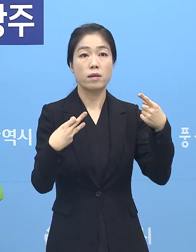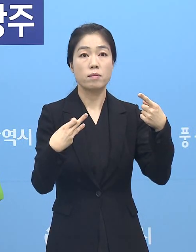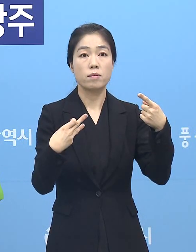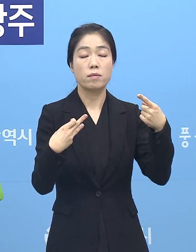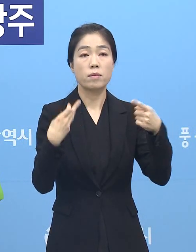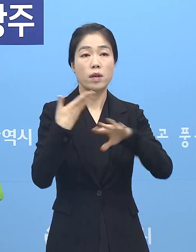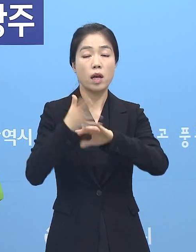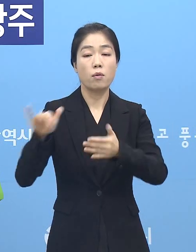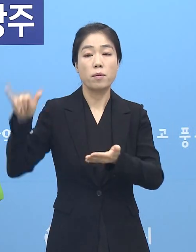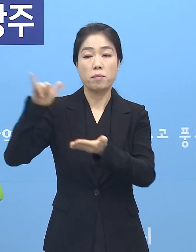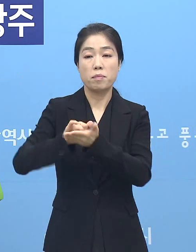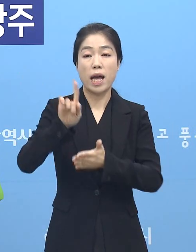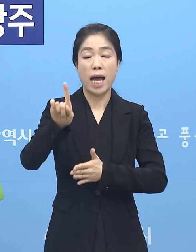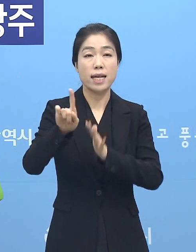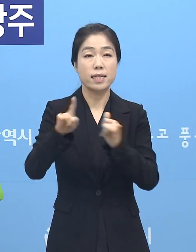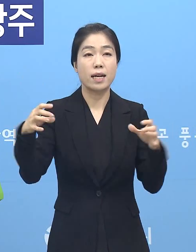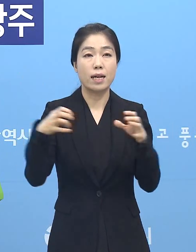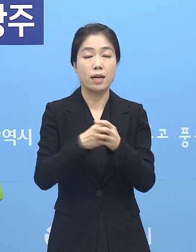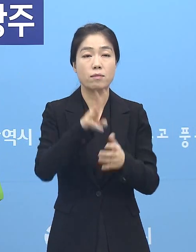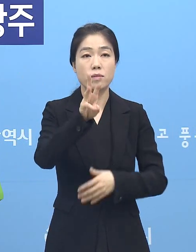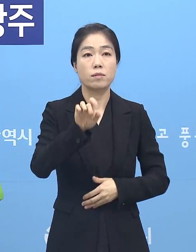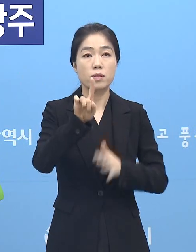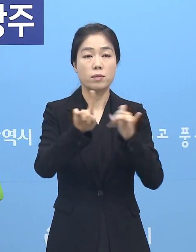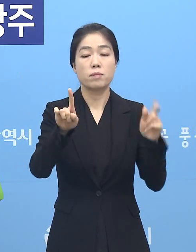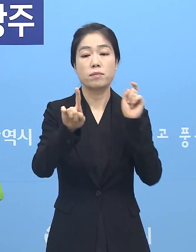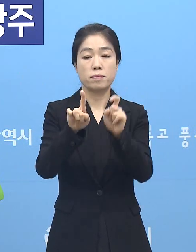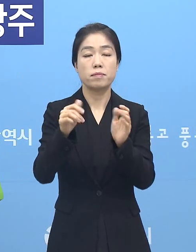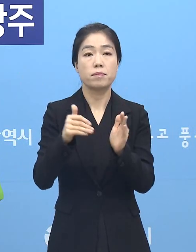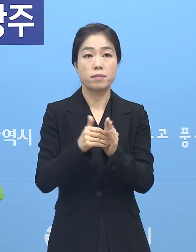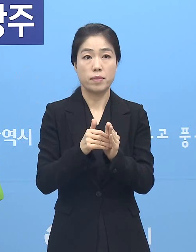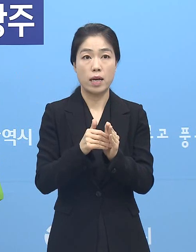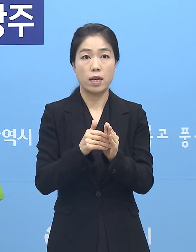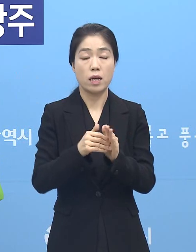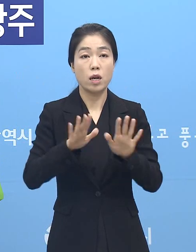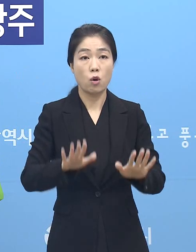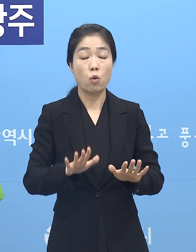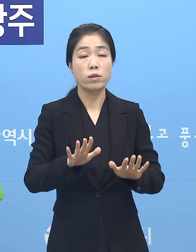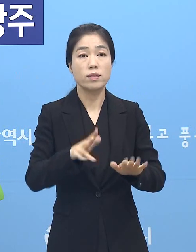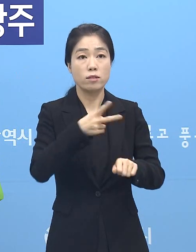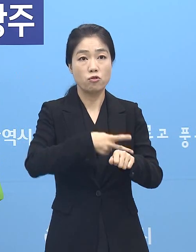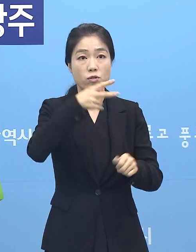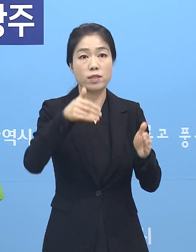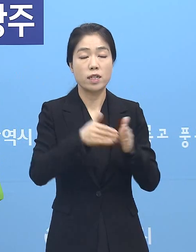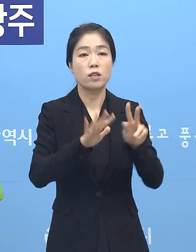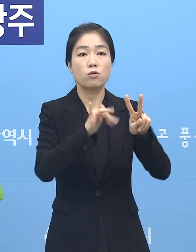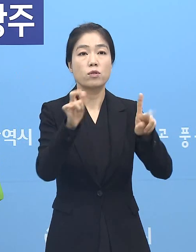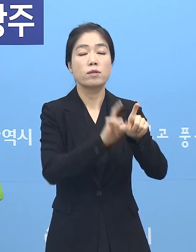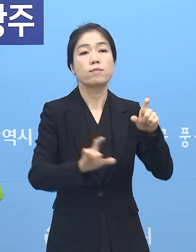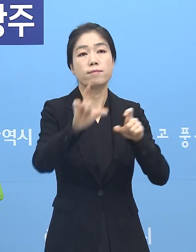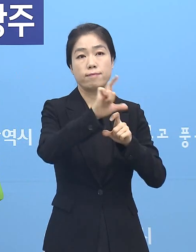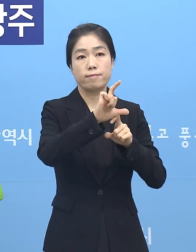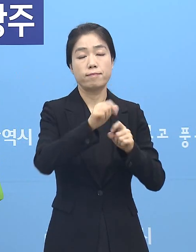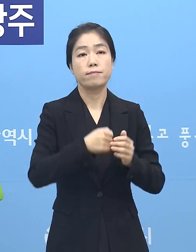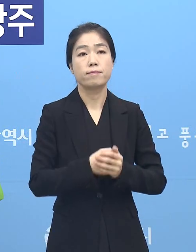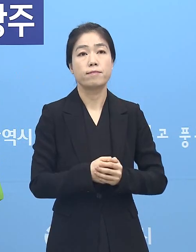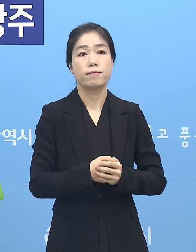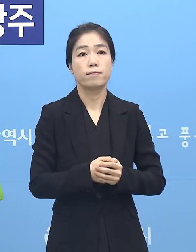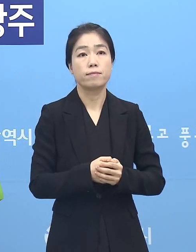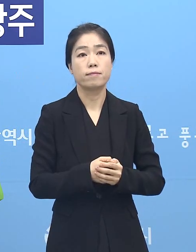어제 해외입국자 1명 포함해서 31명 확진됐습니다. 오늘 목요일 현재까지는 2명 확진됐습니다.